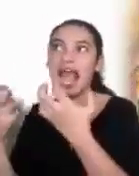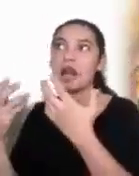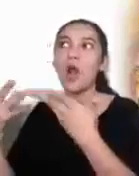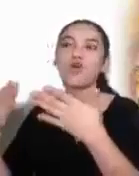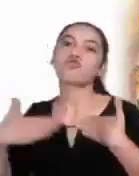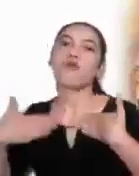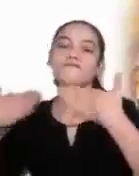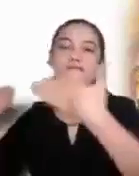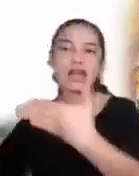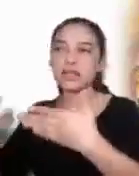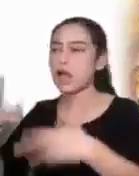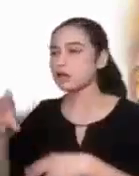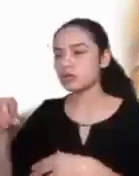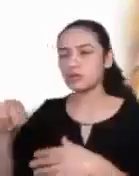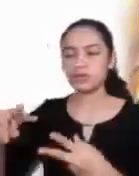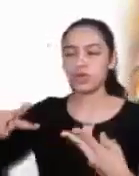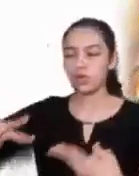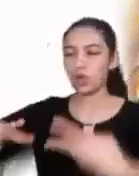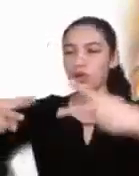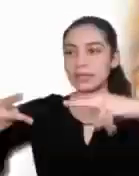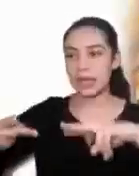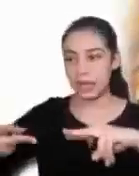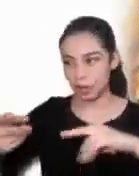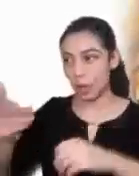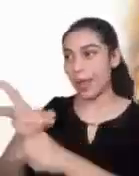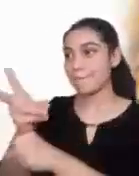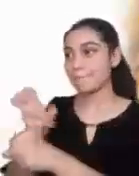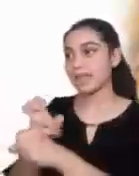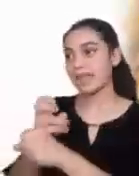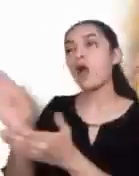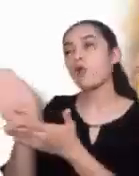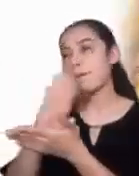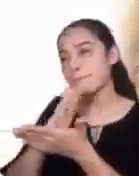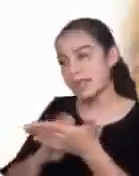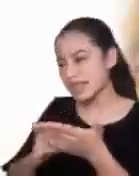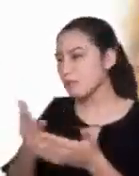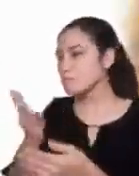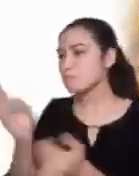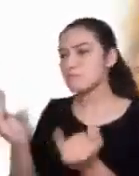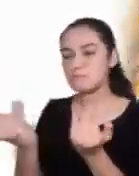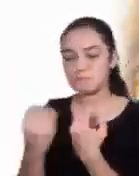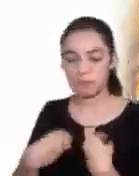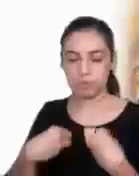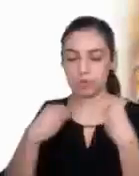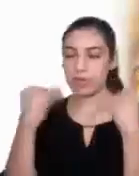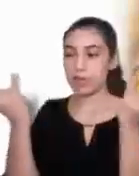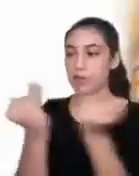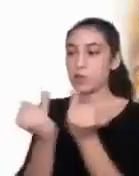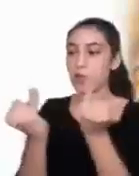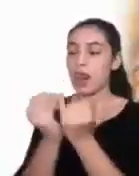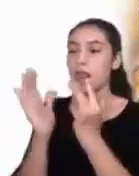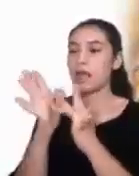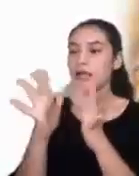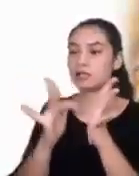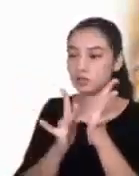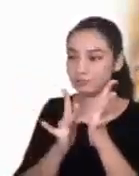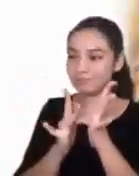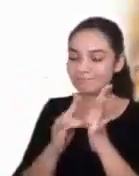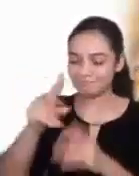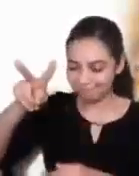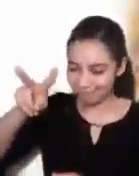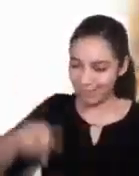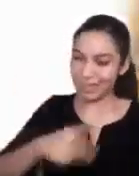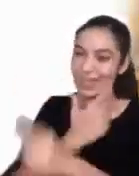de confiar en el dinero. Y lo invita a vivir como él mismo vive, en verdadera